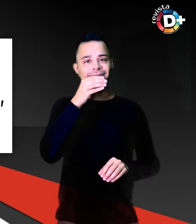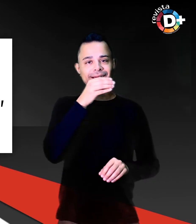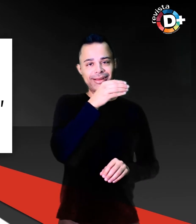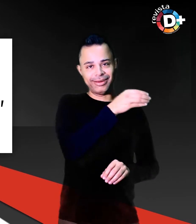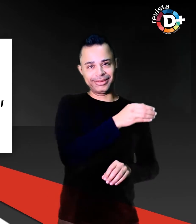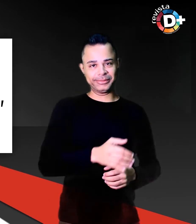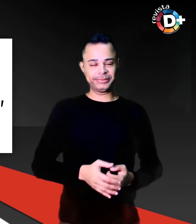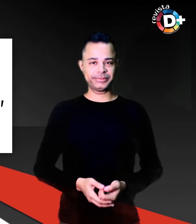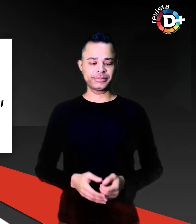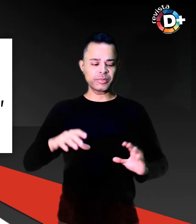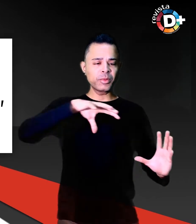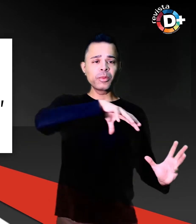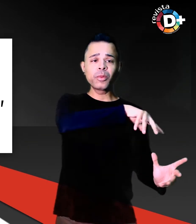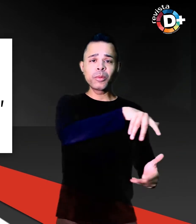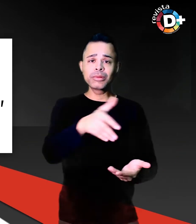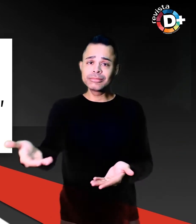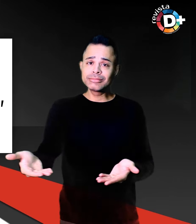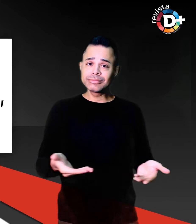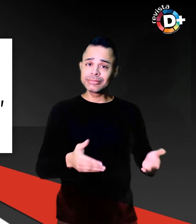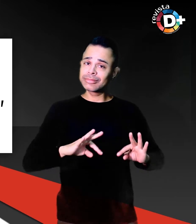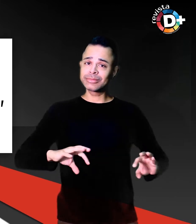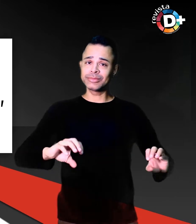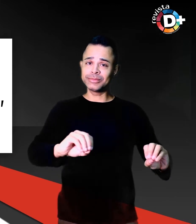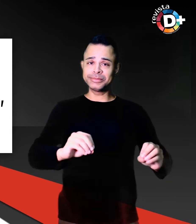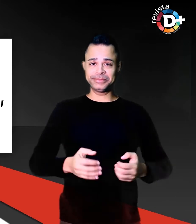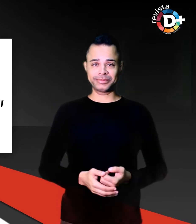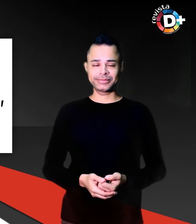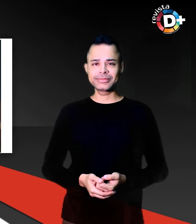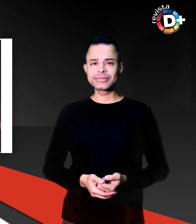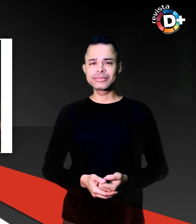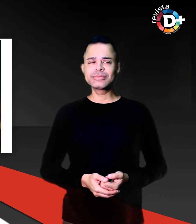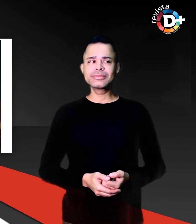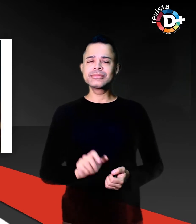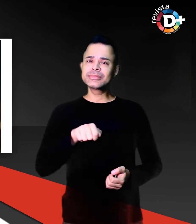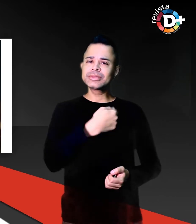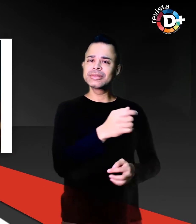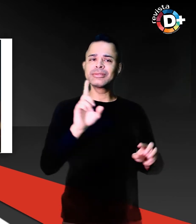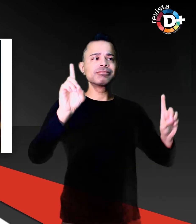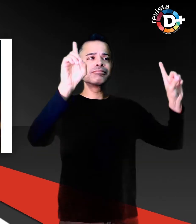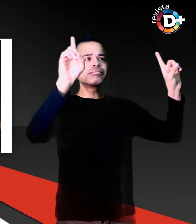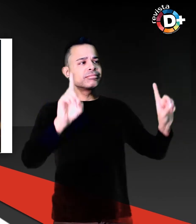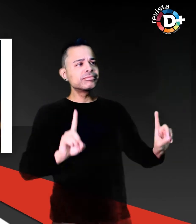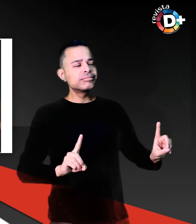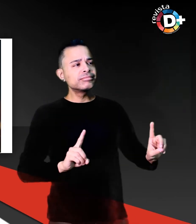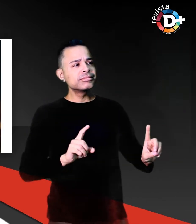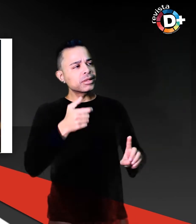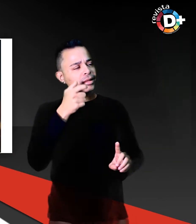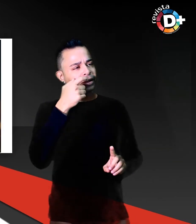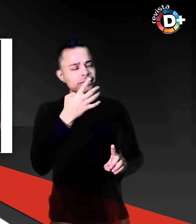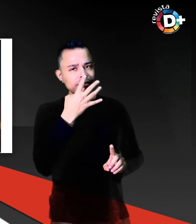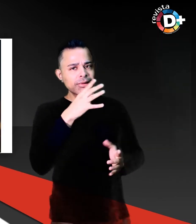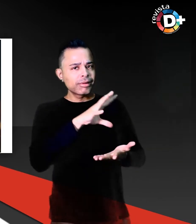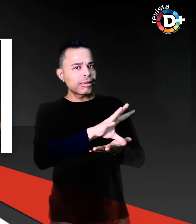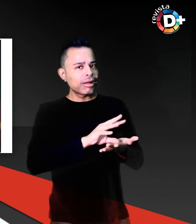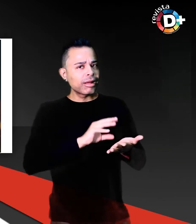O que a deficiência desperta de melhor em você? Nos bastidores do universo